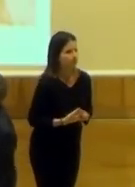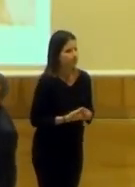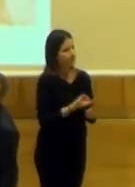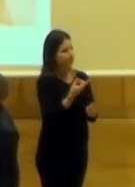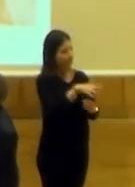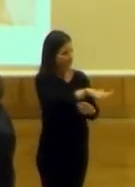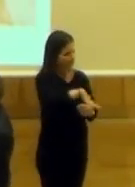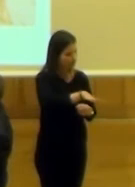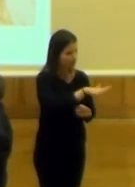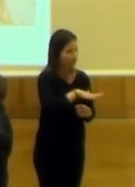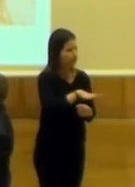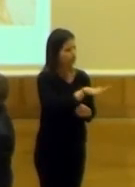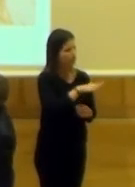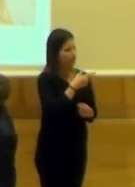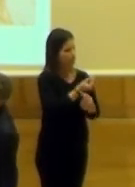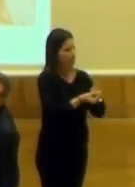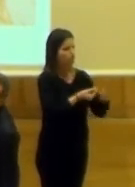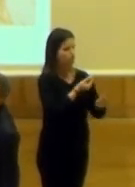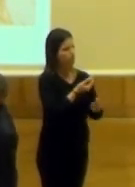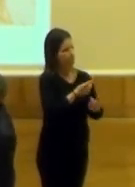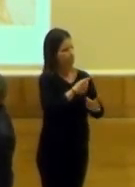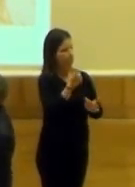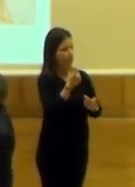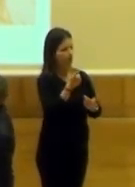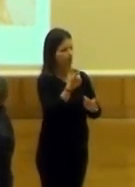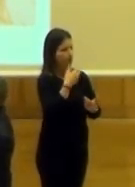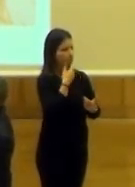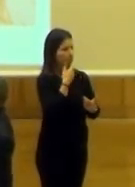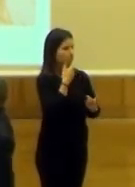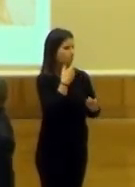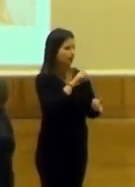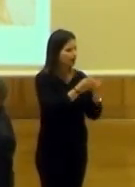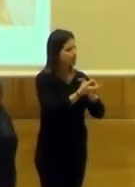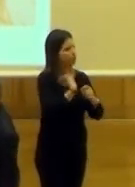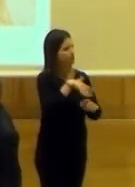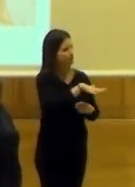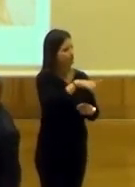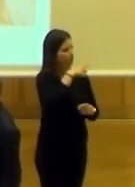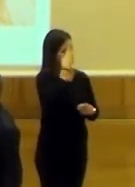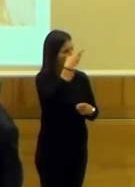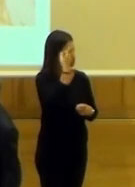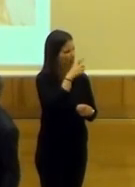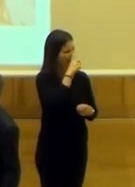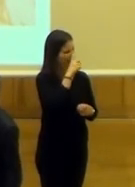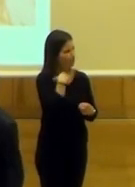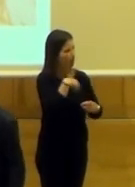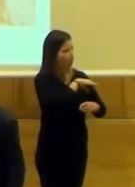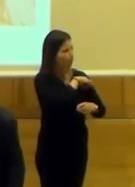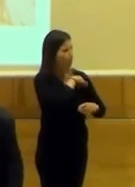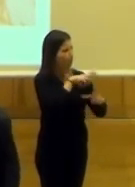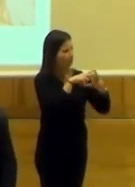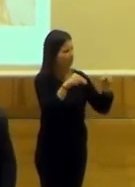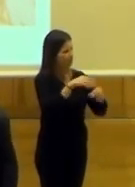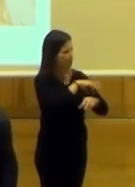un espacio que cada vez tiene una referencia, un espacio cultural, la antigua Facultad de Encina, ya todos lo